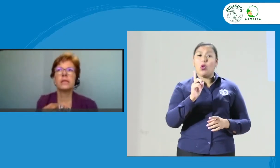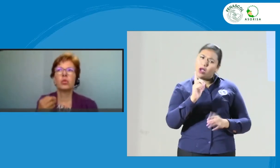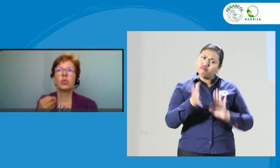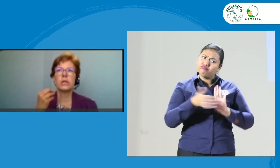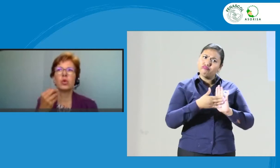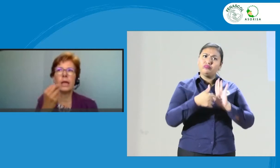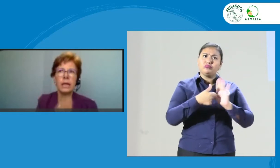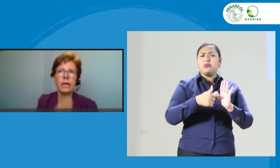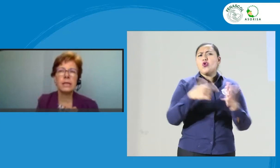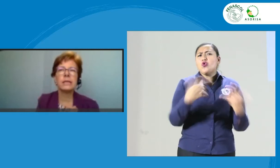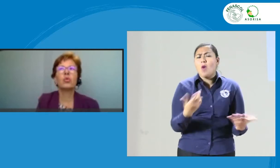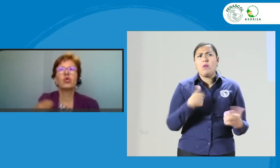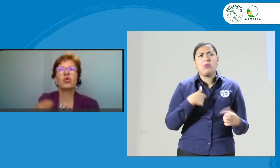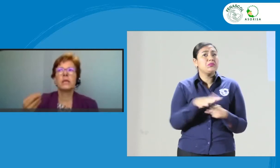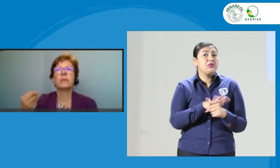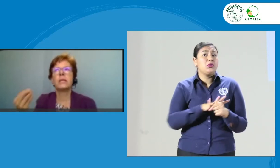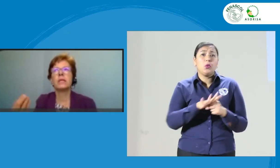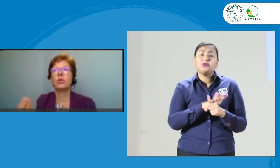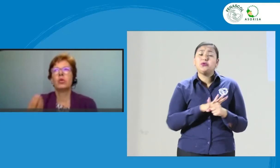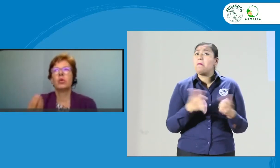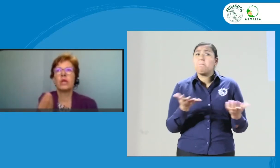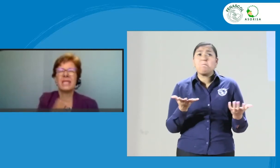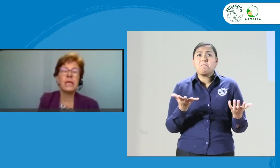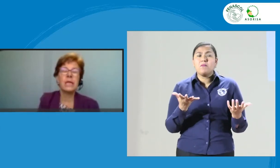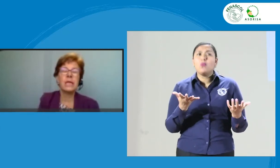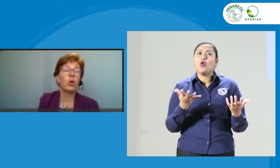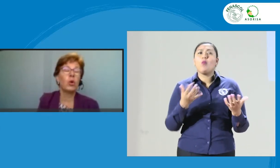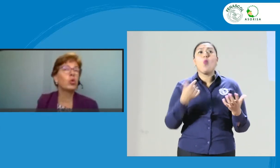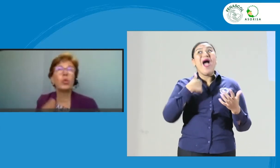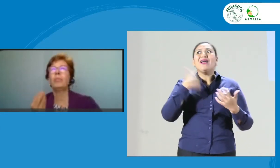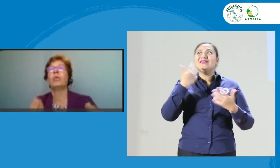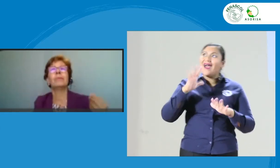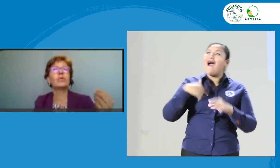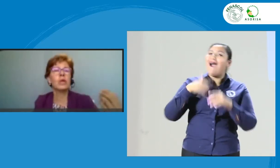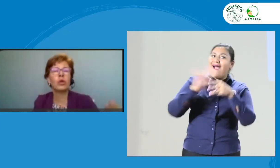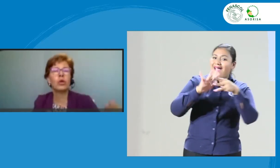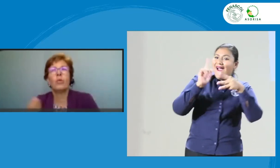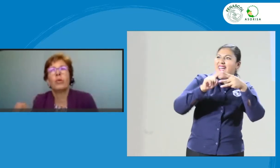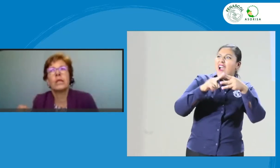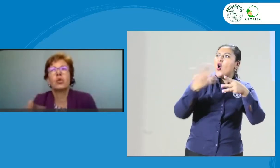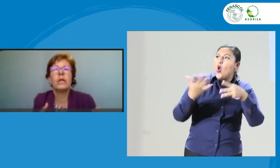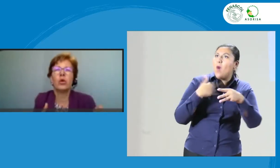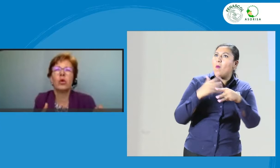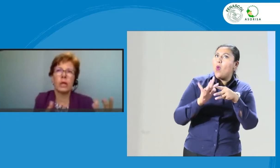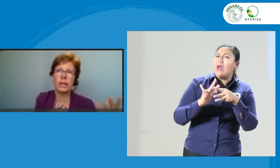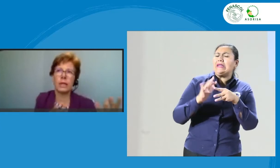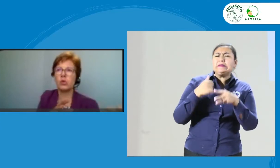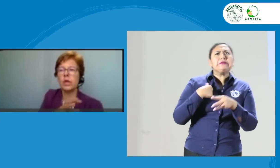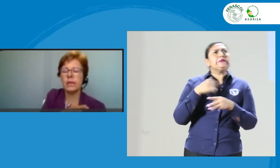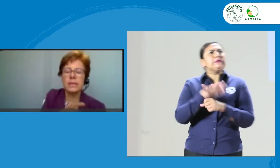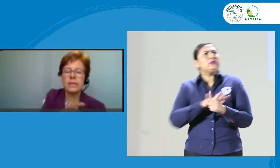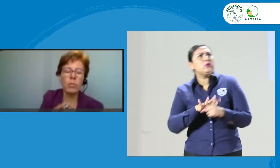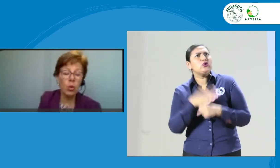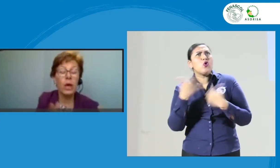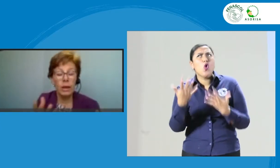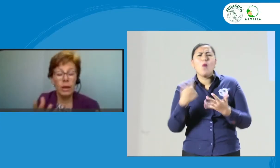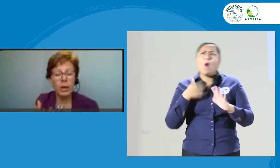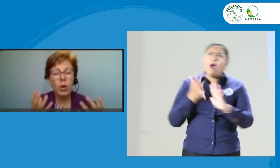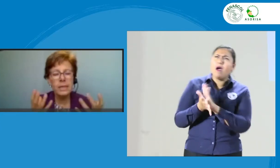situación X usé ese principio y lo usé así, o tuve problemas usándolo por esto y lo traté de usar de este modo. Pero es